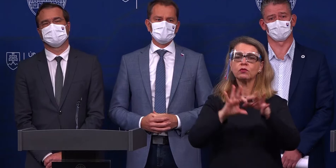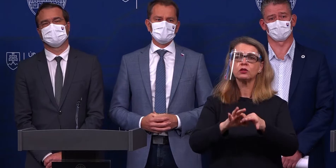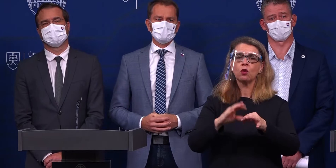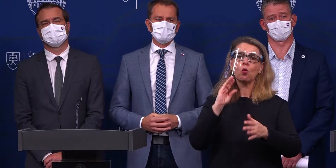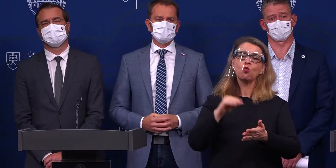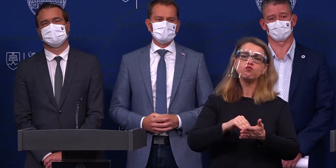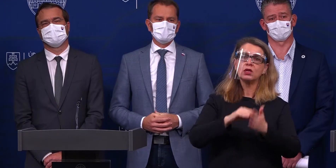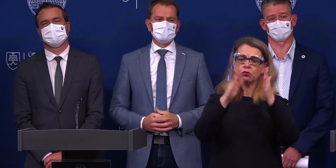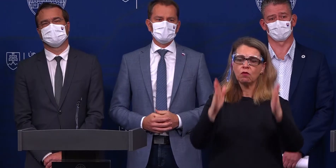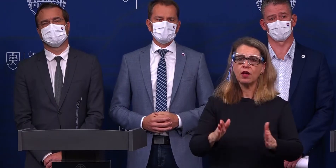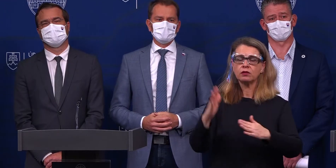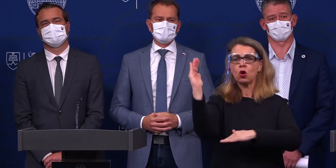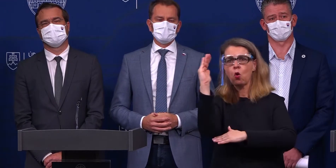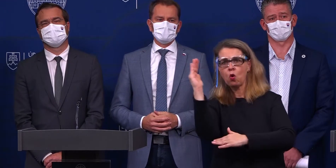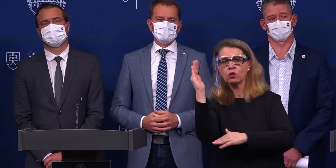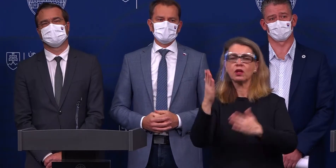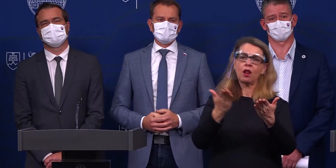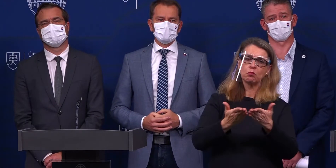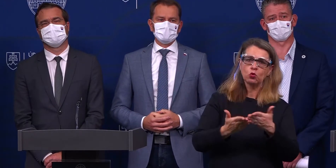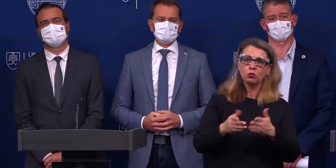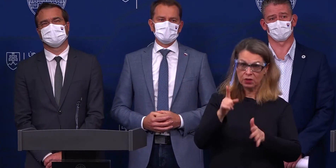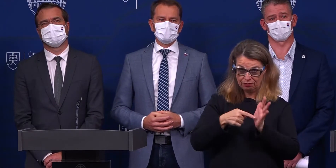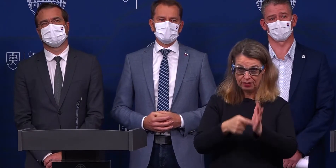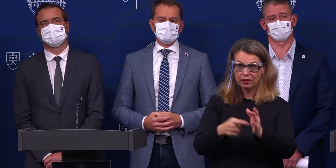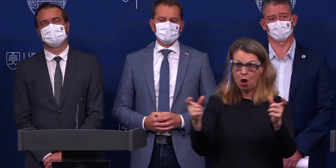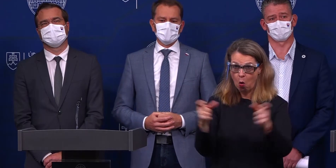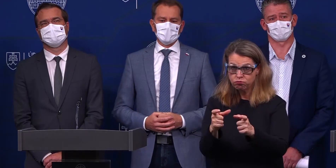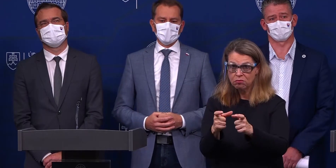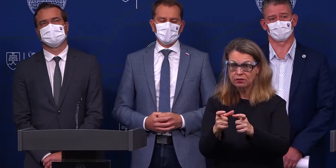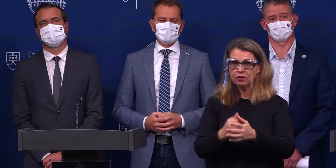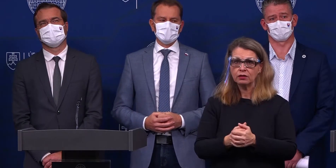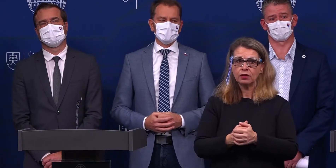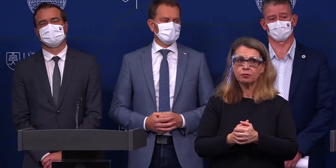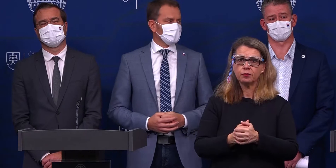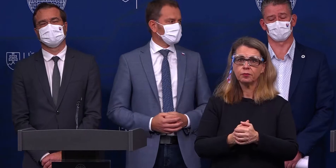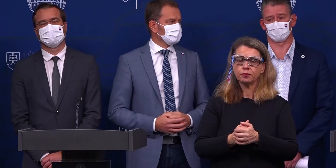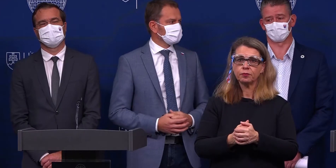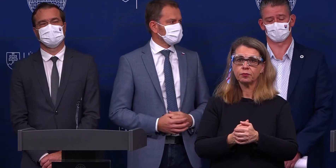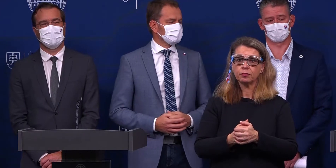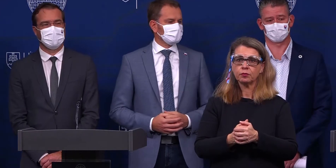zariadeniami, či aj ich sa týkajú nejaké obmedzenia. To máš ďalšie otázky.